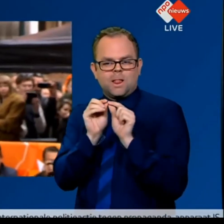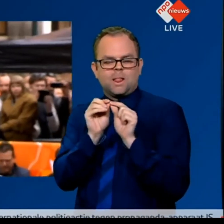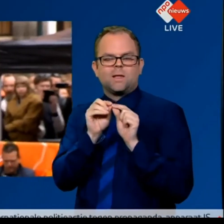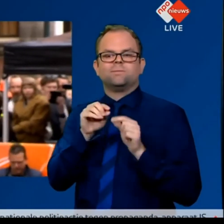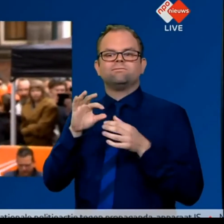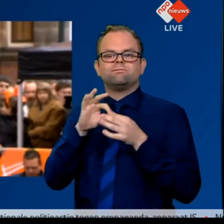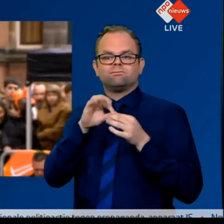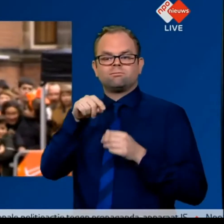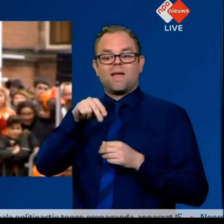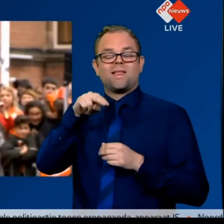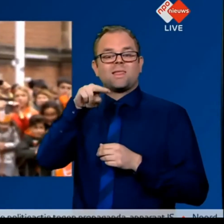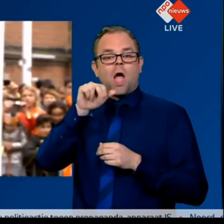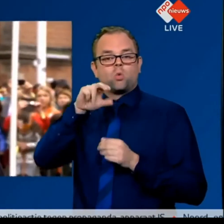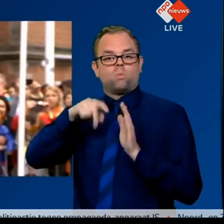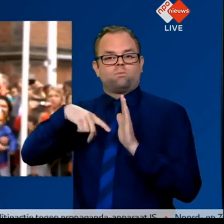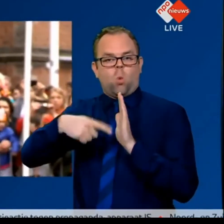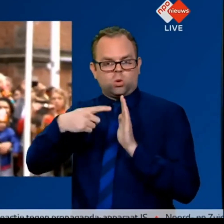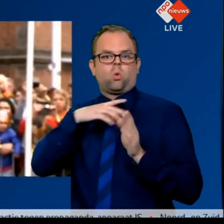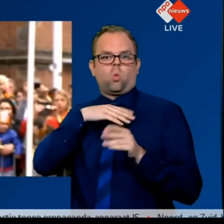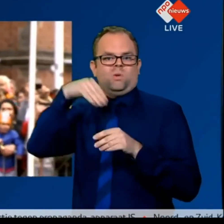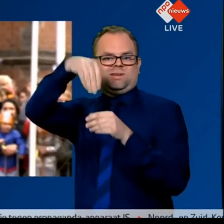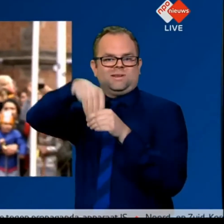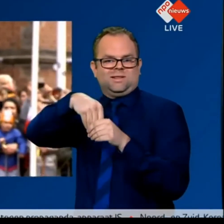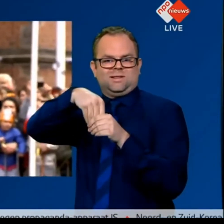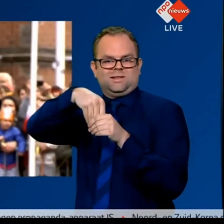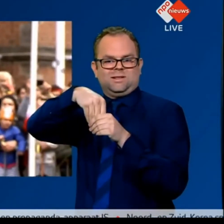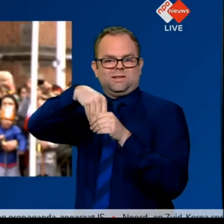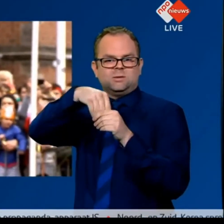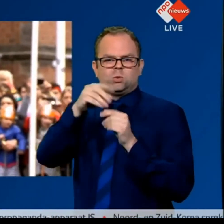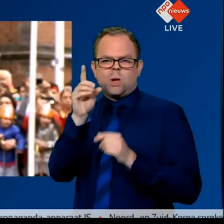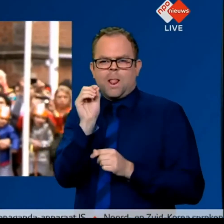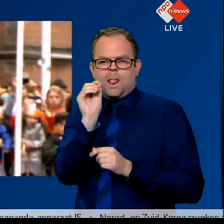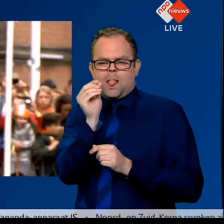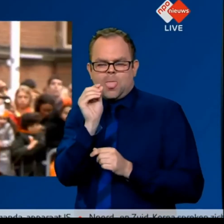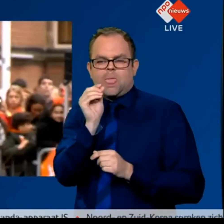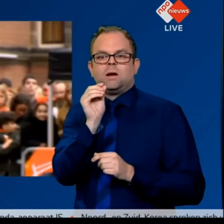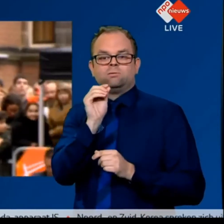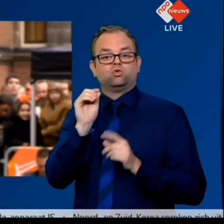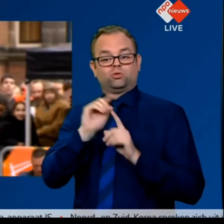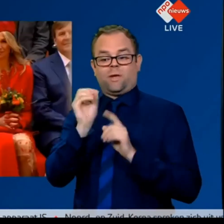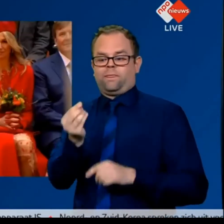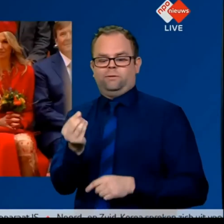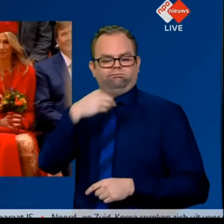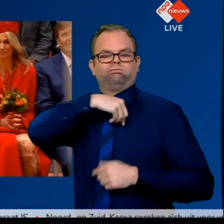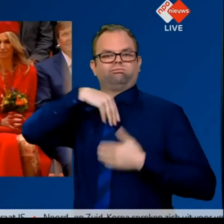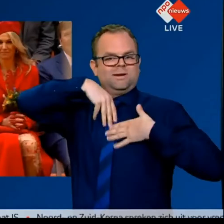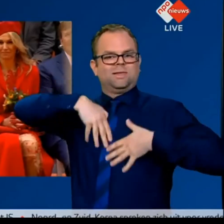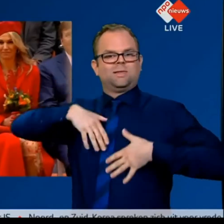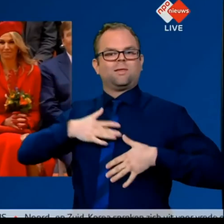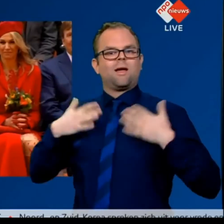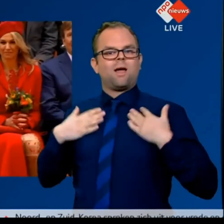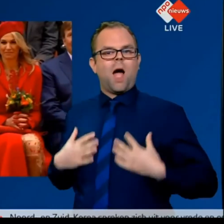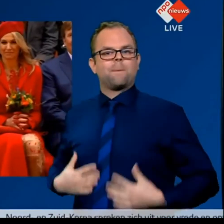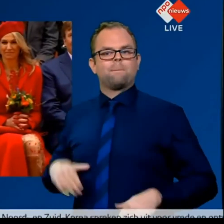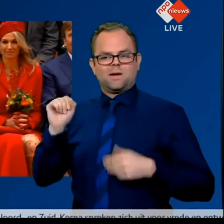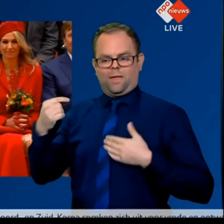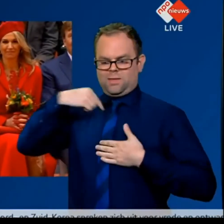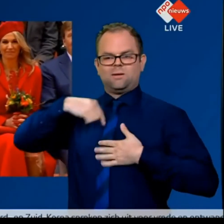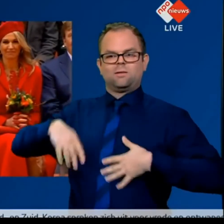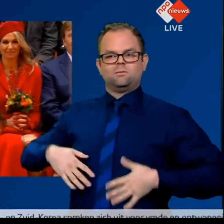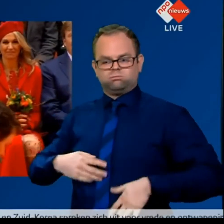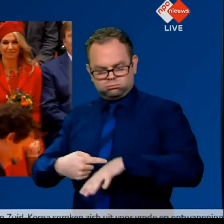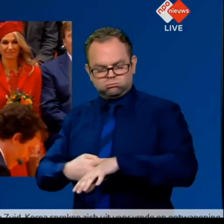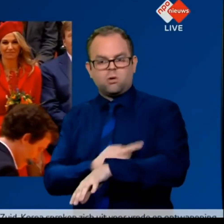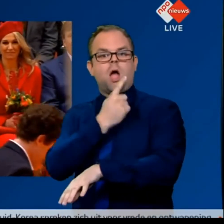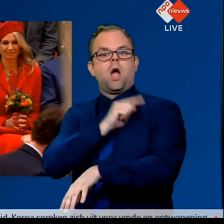ook in ons lichaam. Als we onze armen optillen, onze benen bewegen, kan dat allemaal doordat miljoenen nanomotoren aan het werk